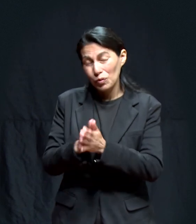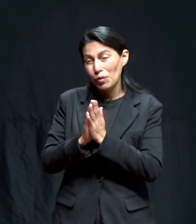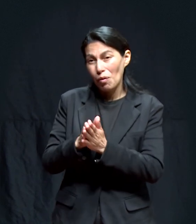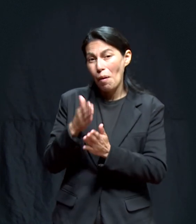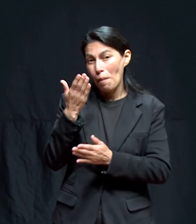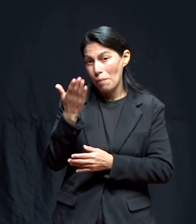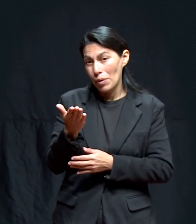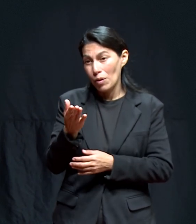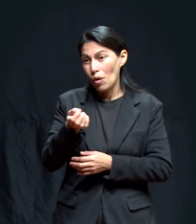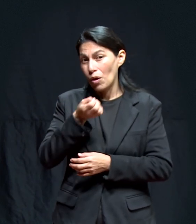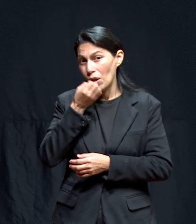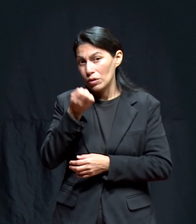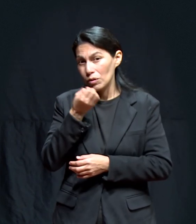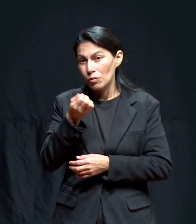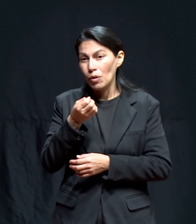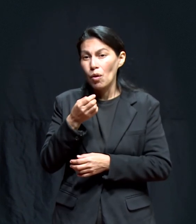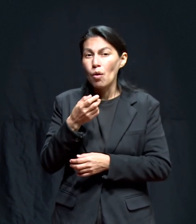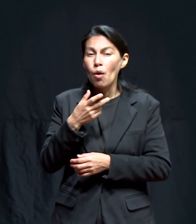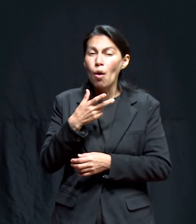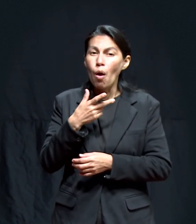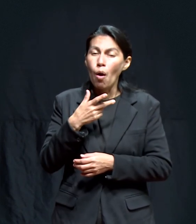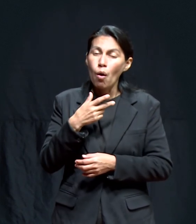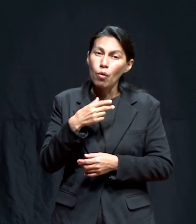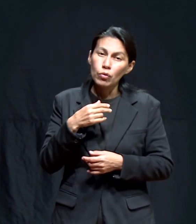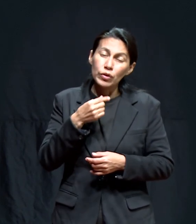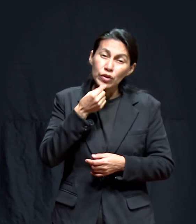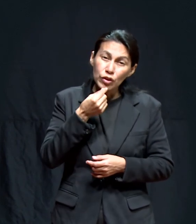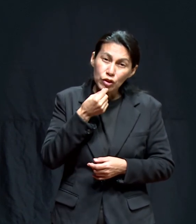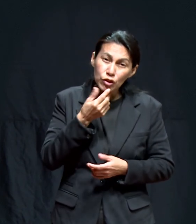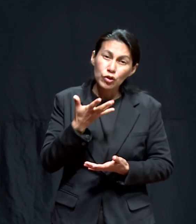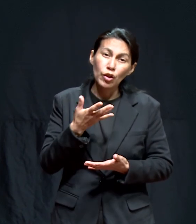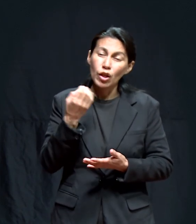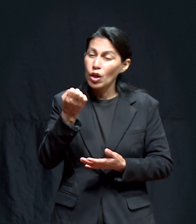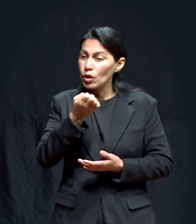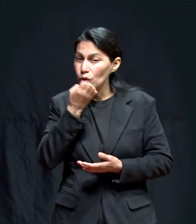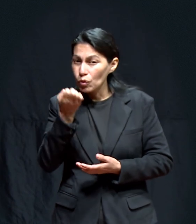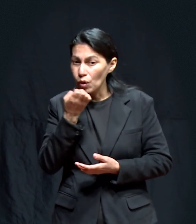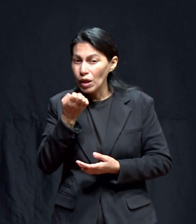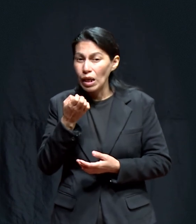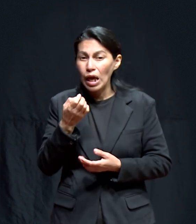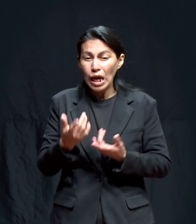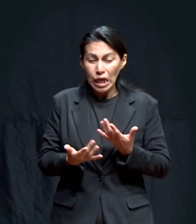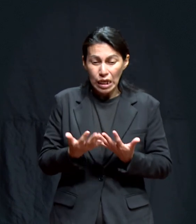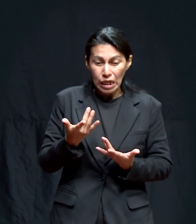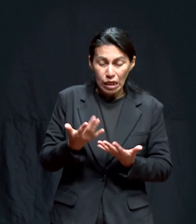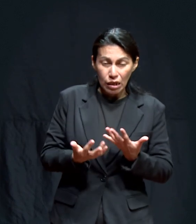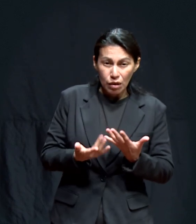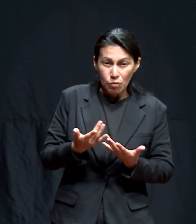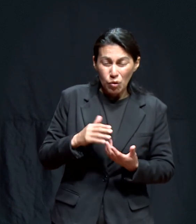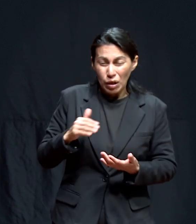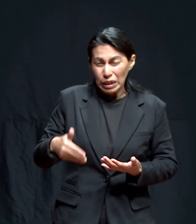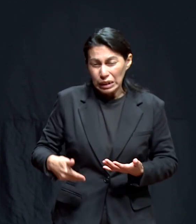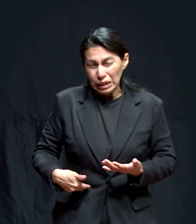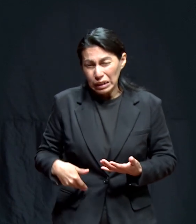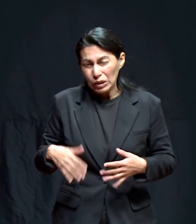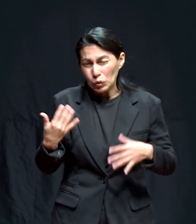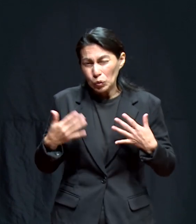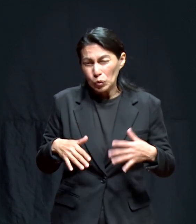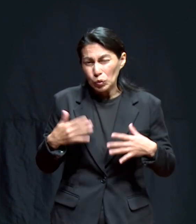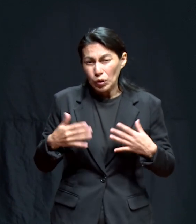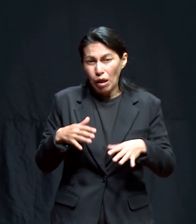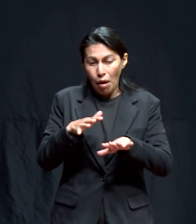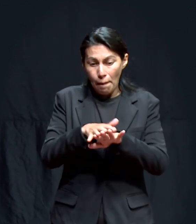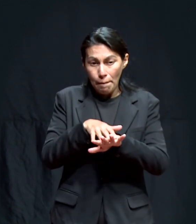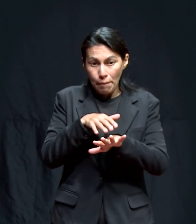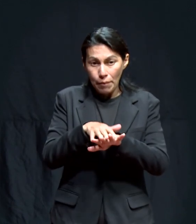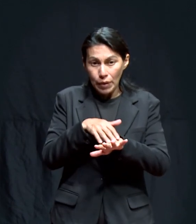alumnito De primer grado De nuestro colegio Que al viernes Sufrió un accidente Tuvo una quemadura De segundo grado En uno